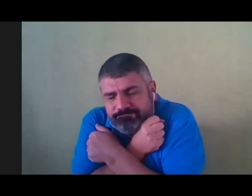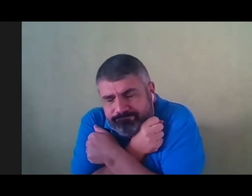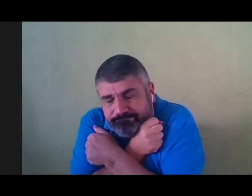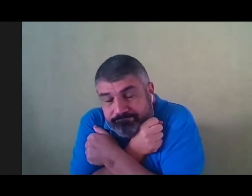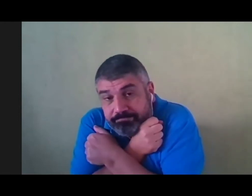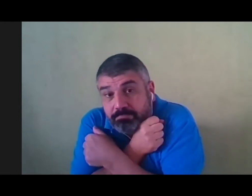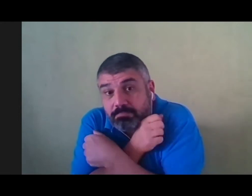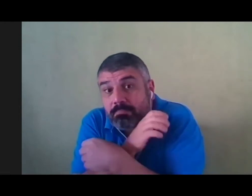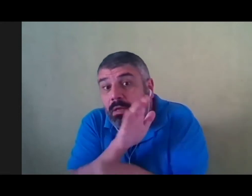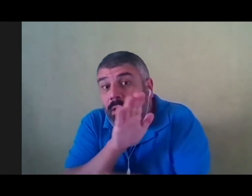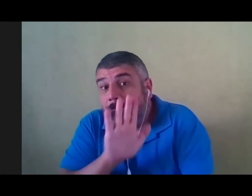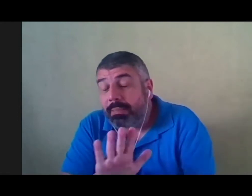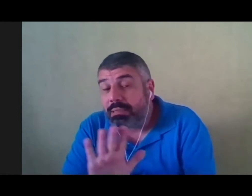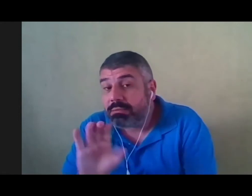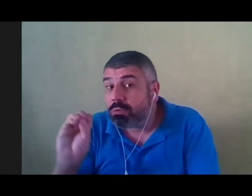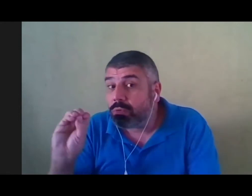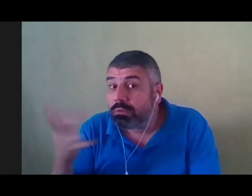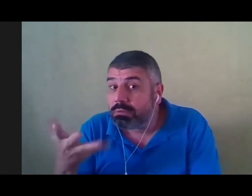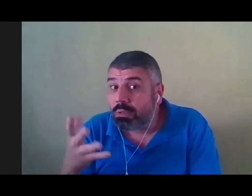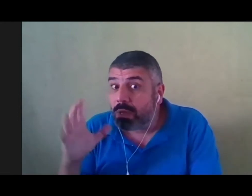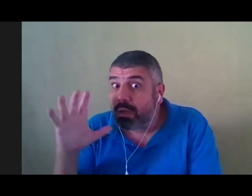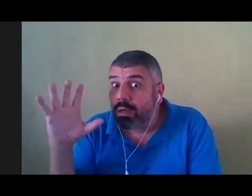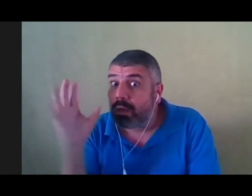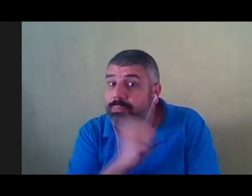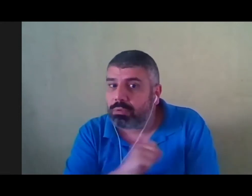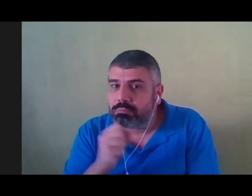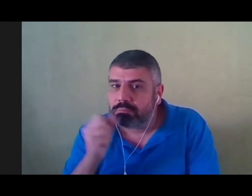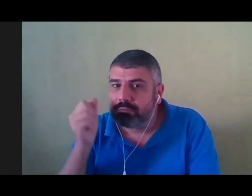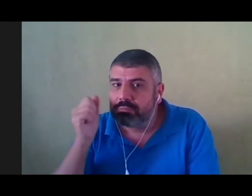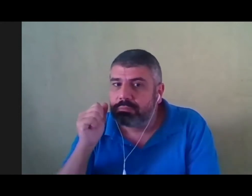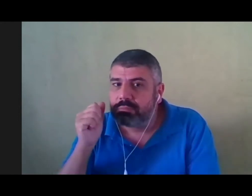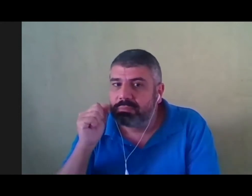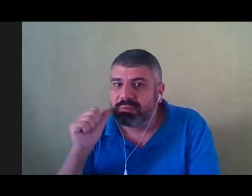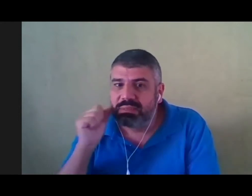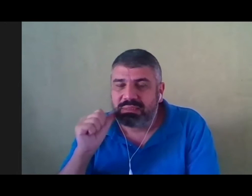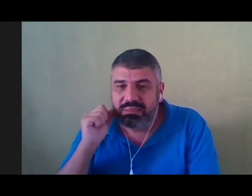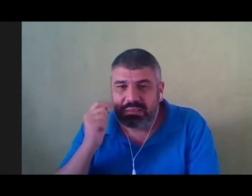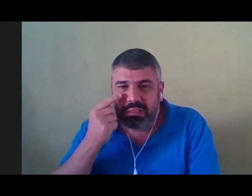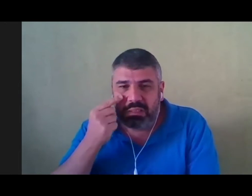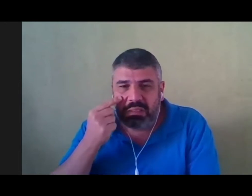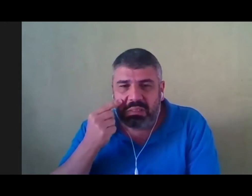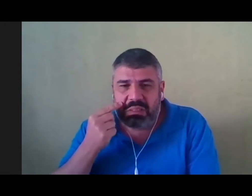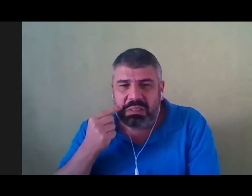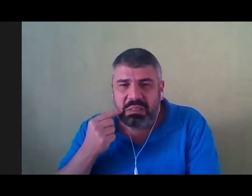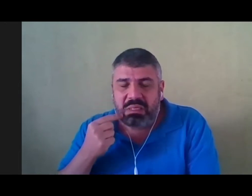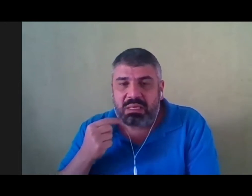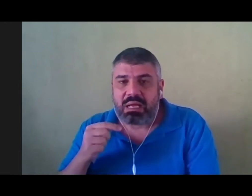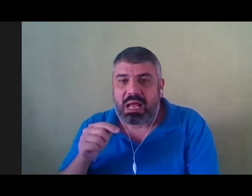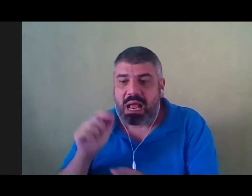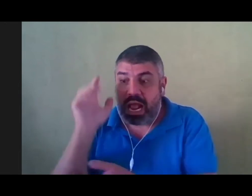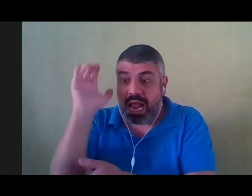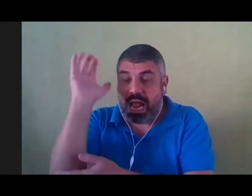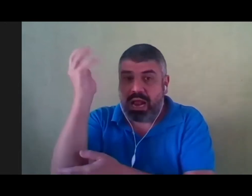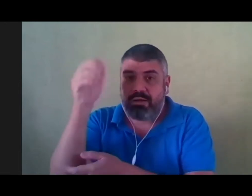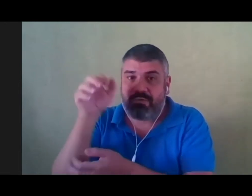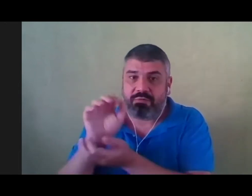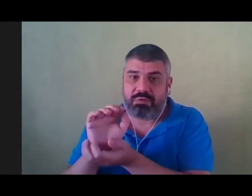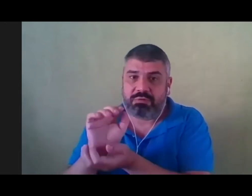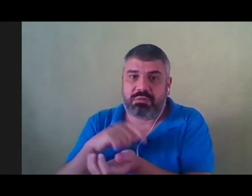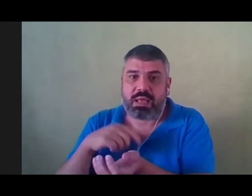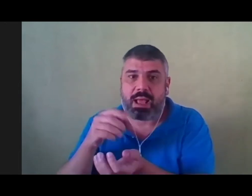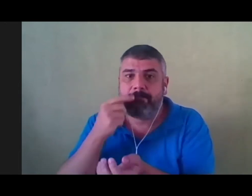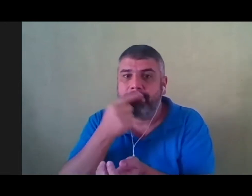repente, sentindo as lágrimas daquela menina encostar no seu casco, aquela árvore abriu uma boca enorme. E disse a ela.